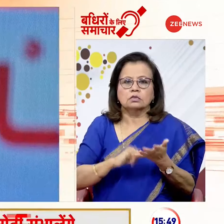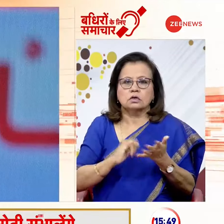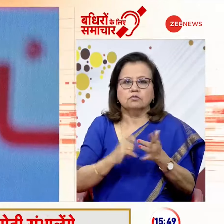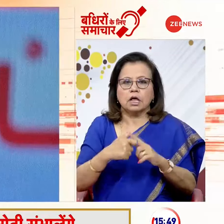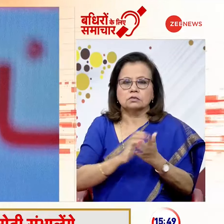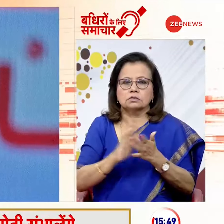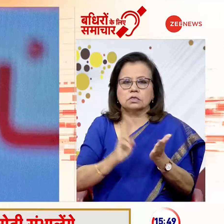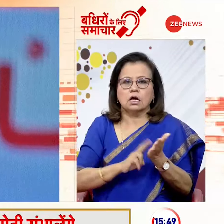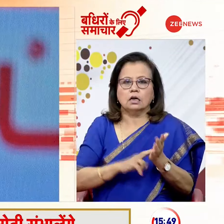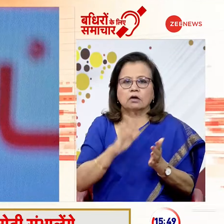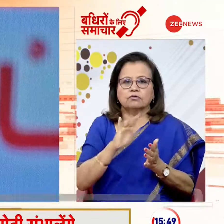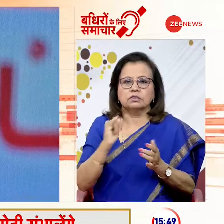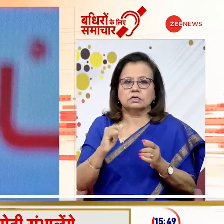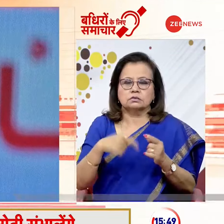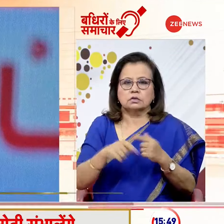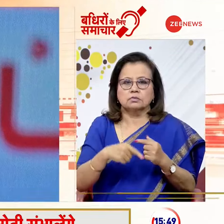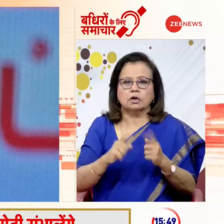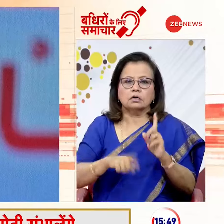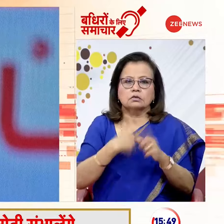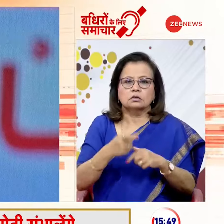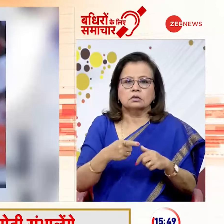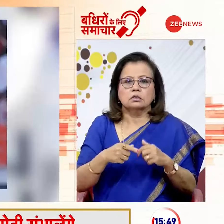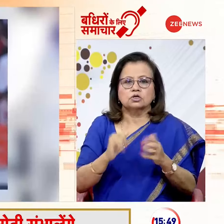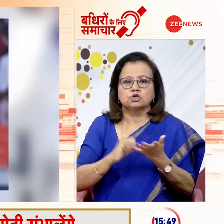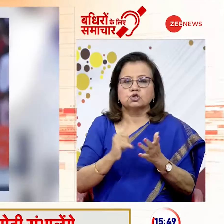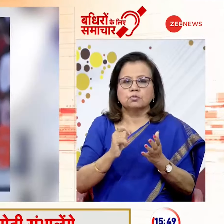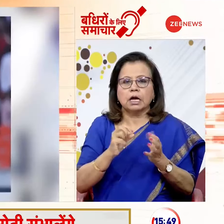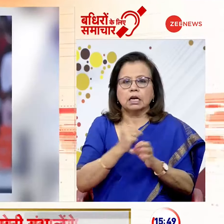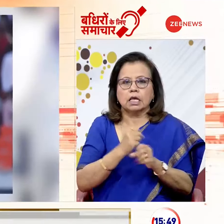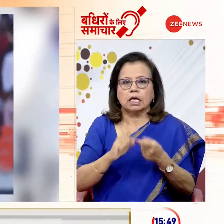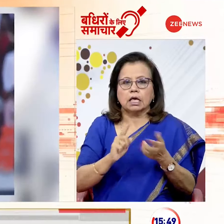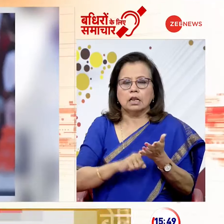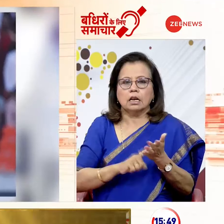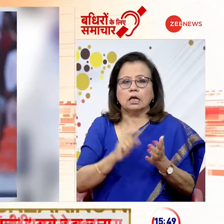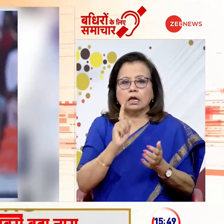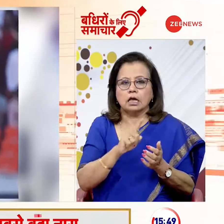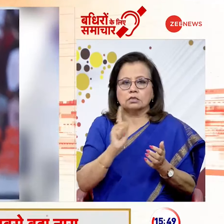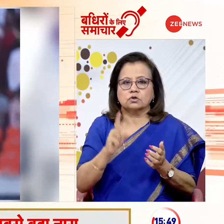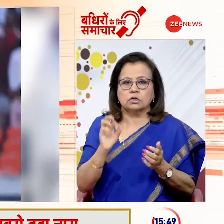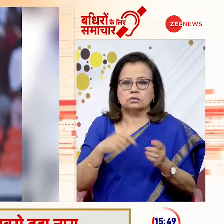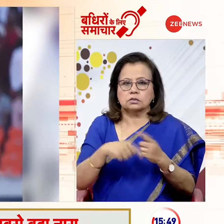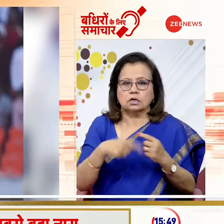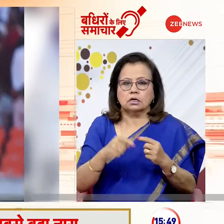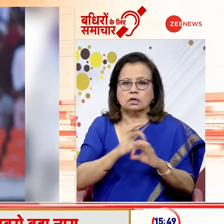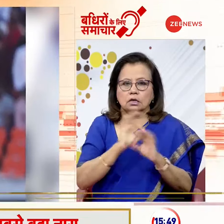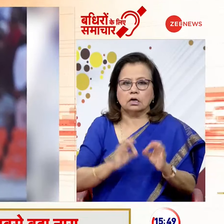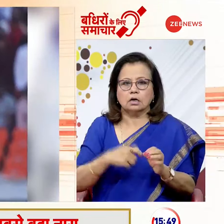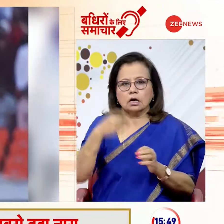56 रन बनाए इसके लावा शुमन गिल ने 110 रन की पारी खेली कप्तान